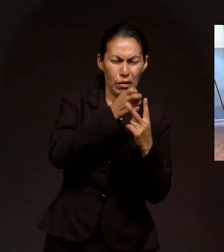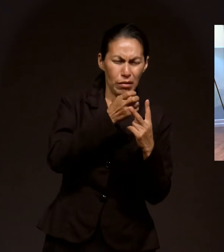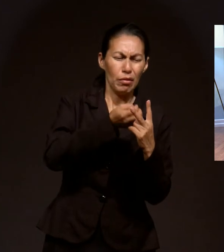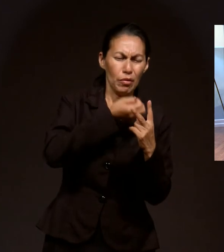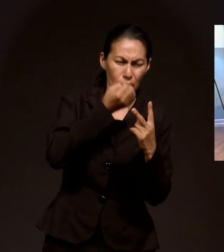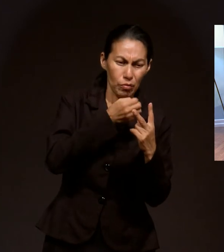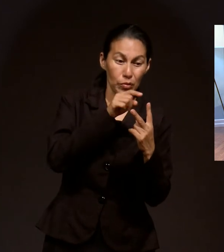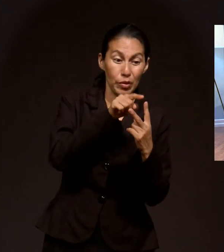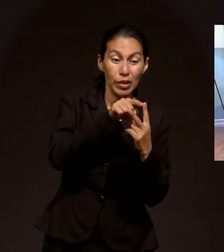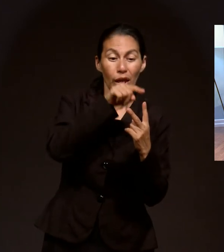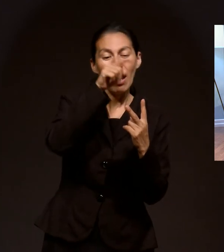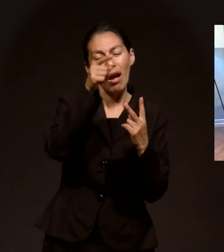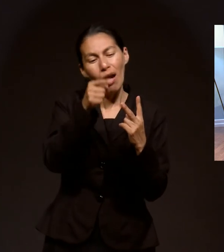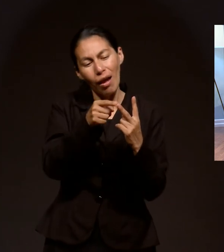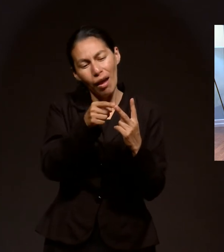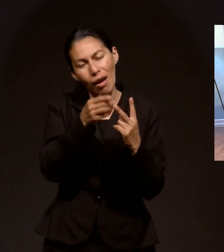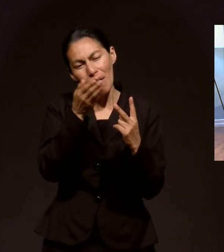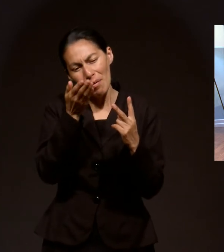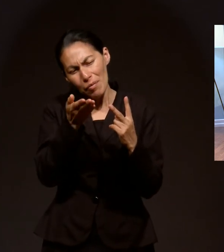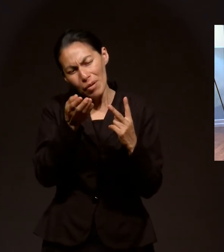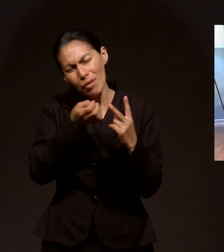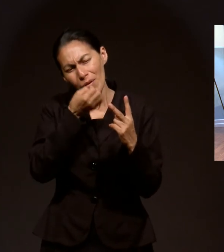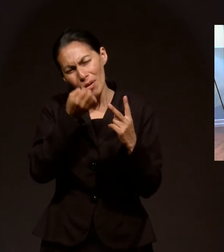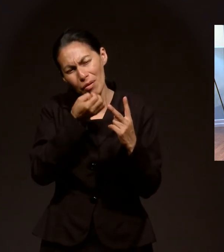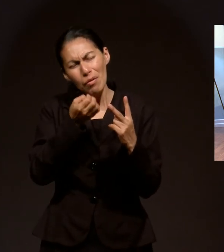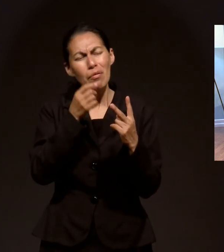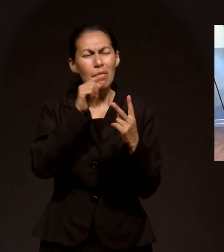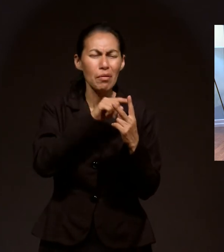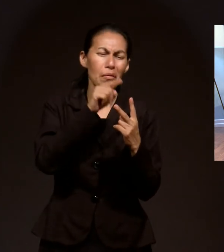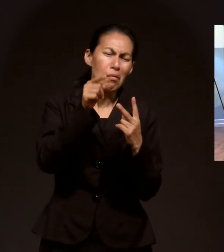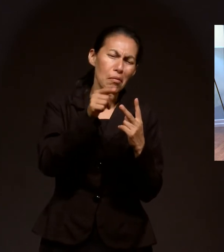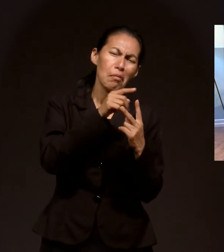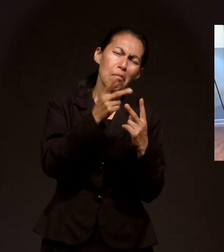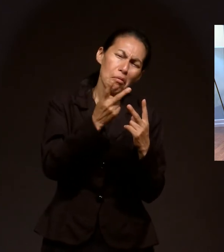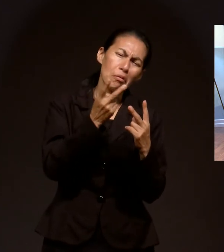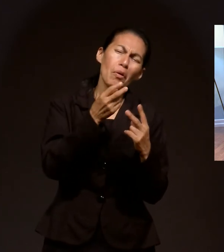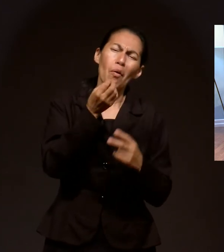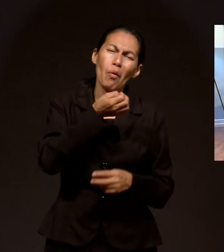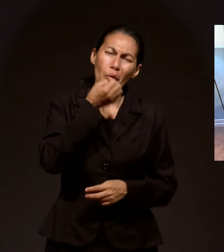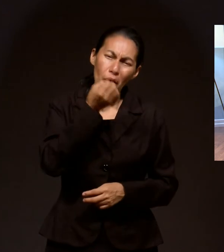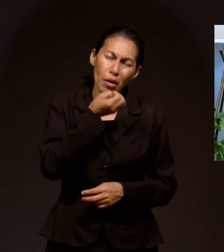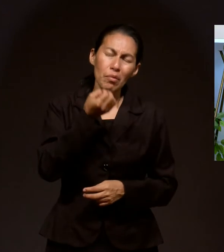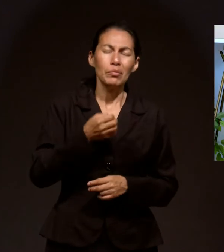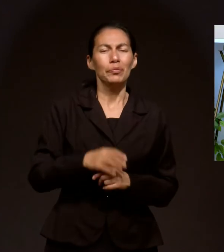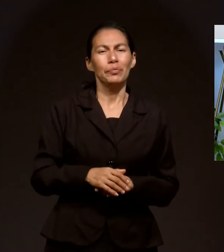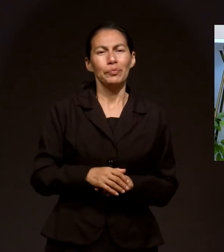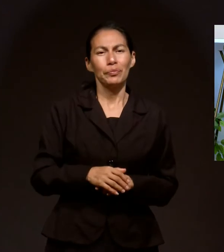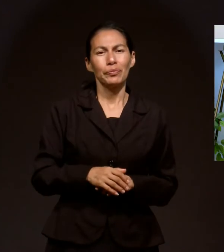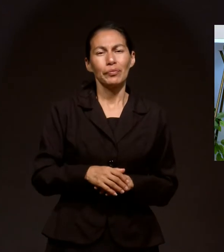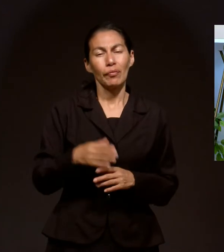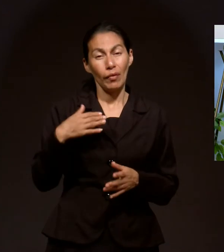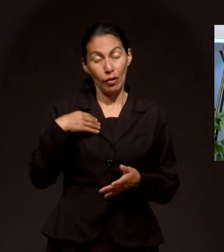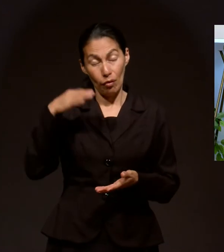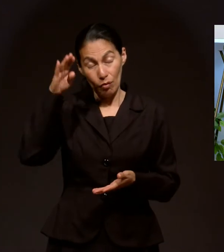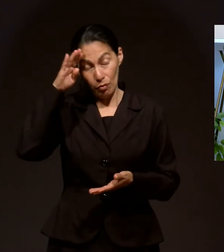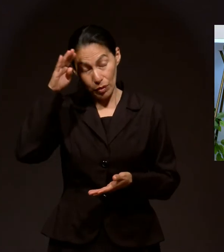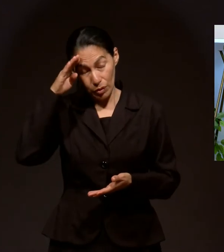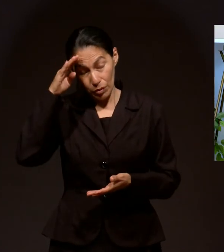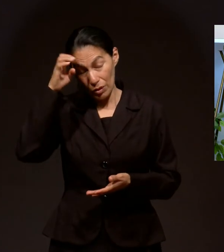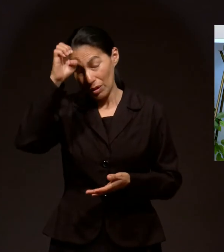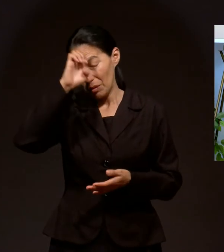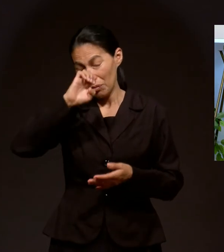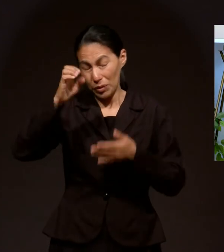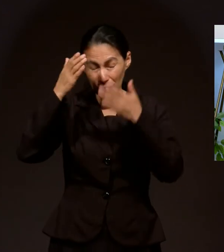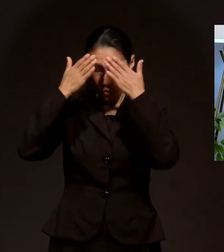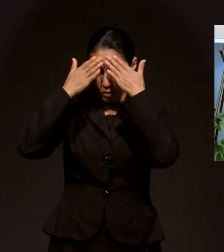se le va a estar afectando directamente de la oración. Y yo creo que el